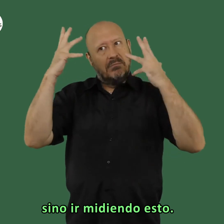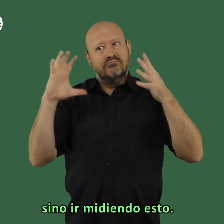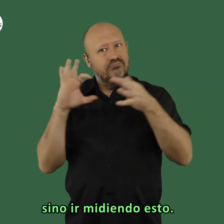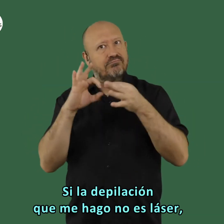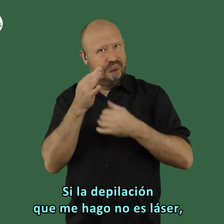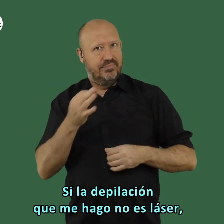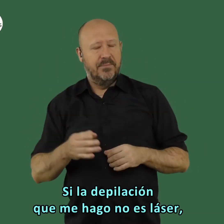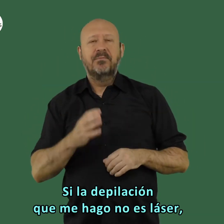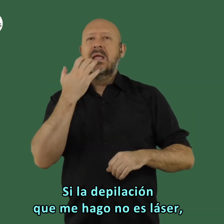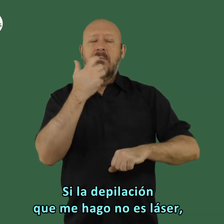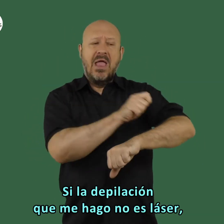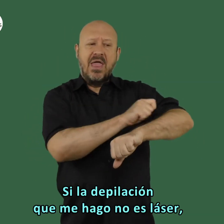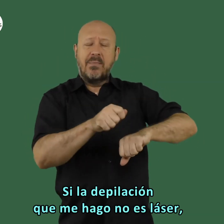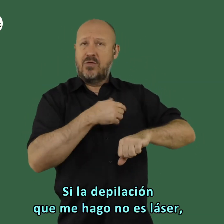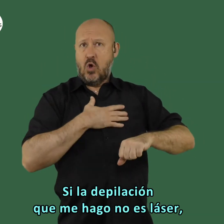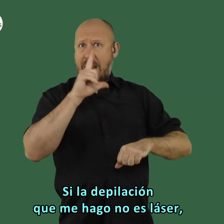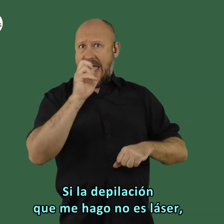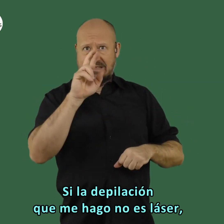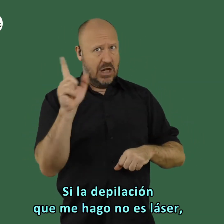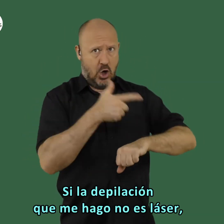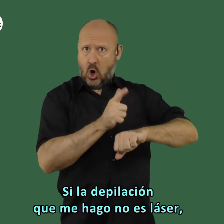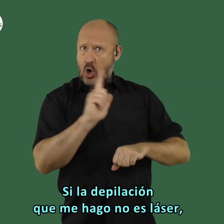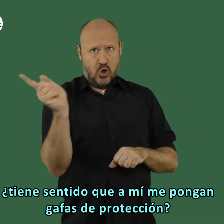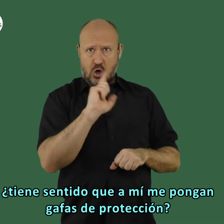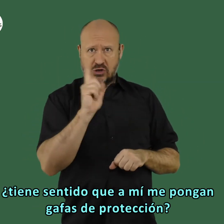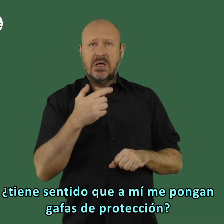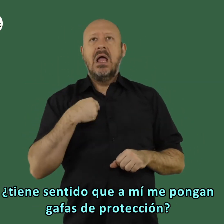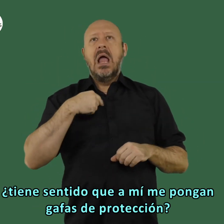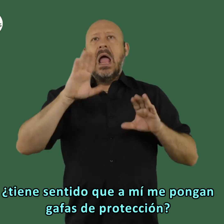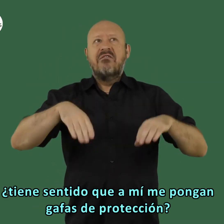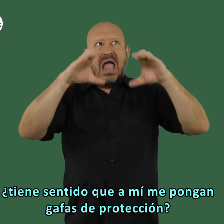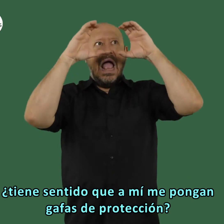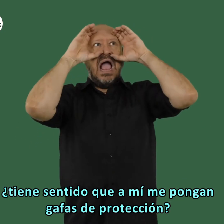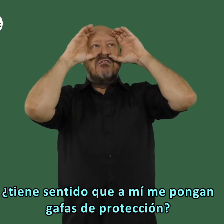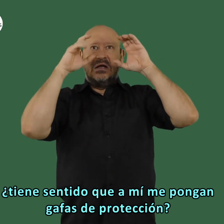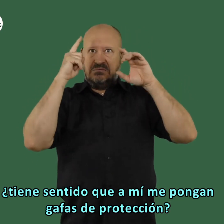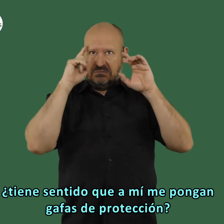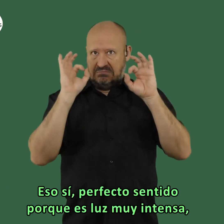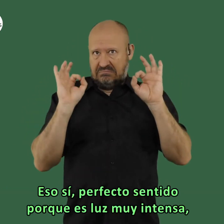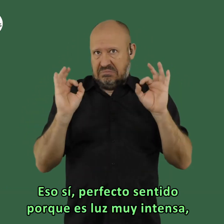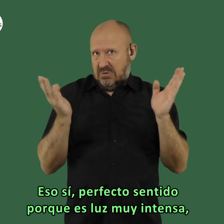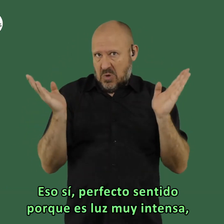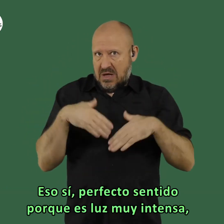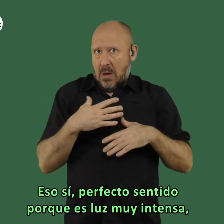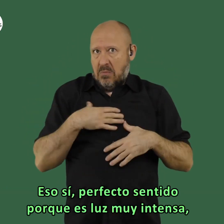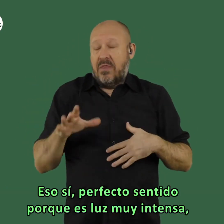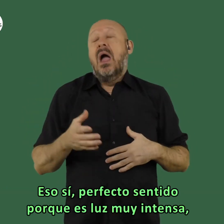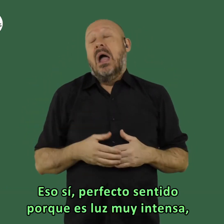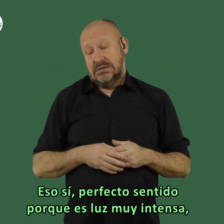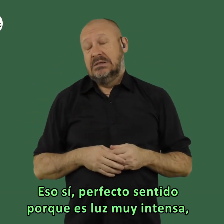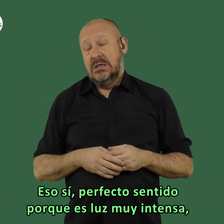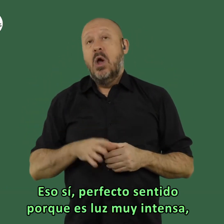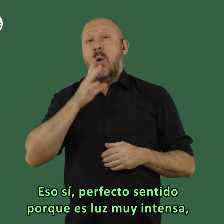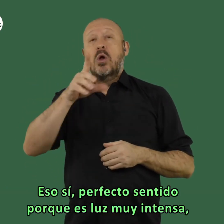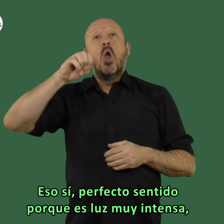midiendo eso si la depilación que me hago no es láser tiene sentido que a mí me pongan gafas de protección eso sí